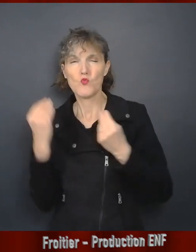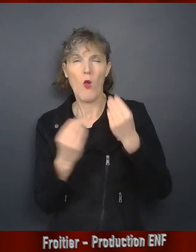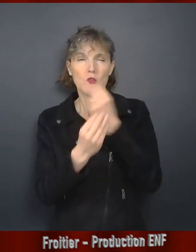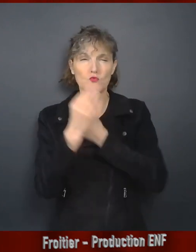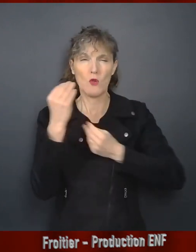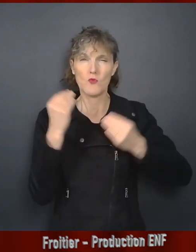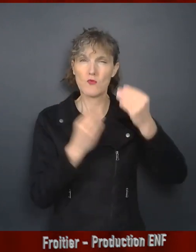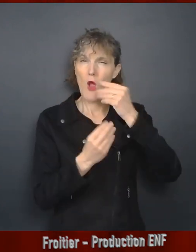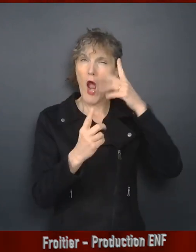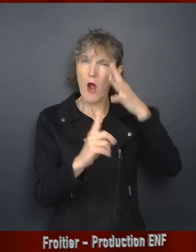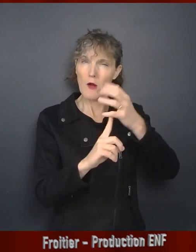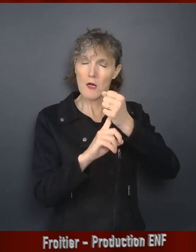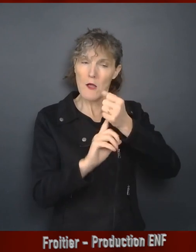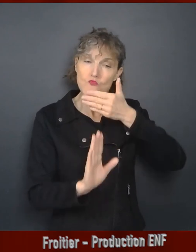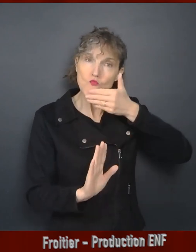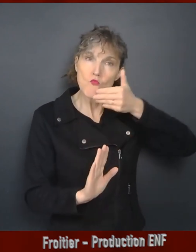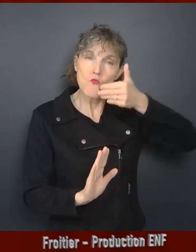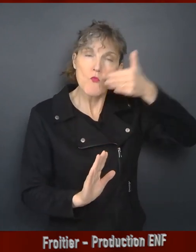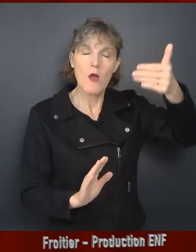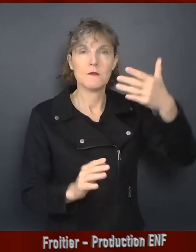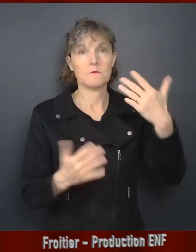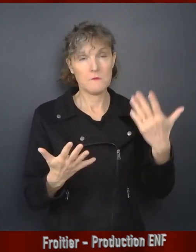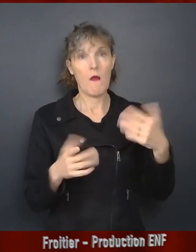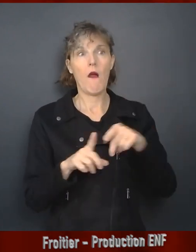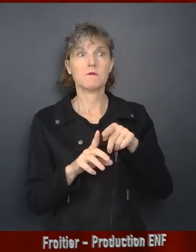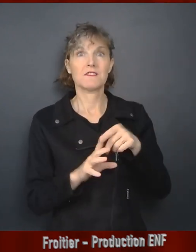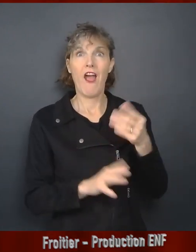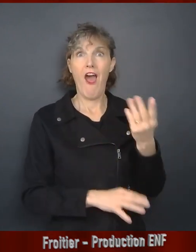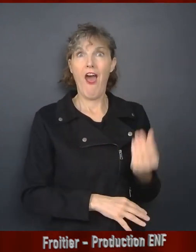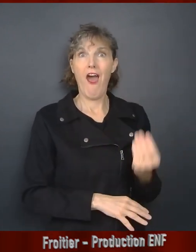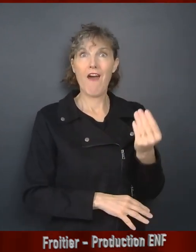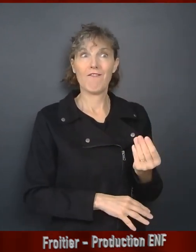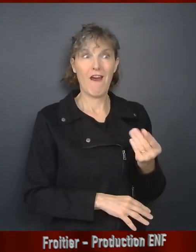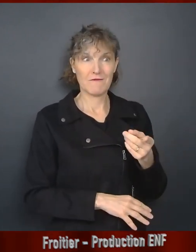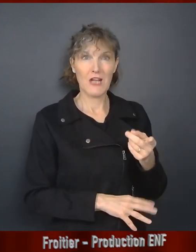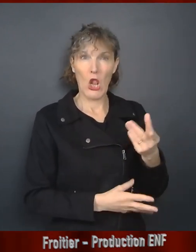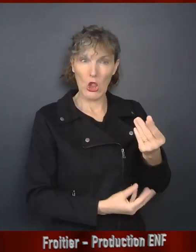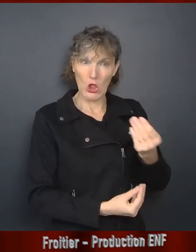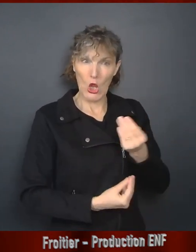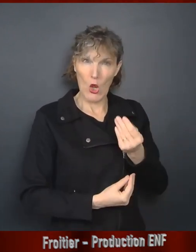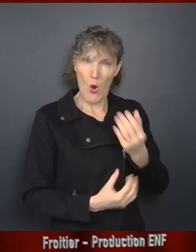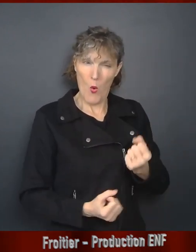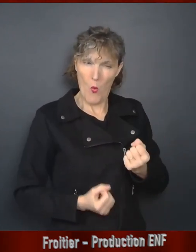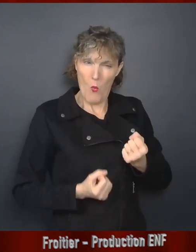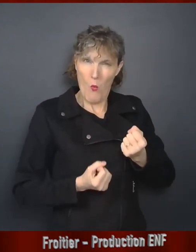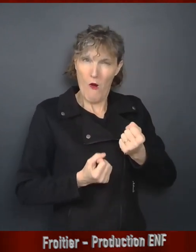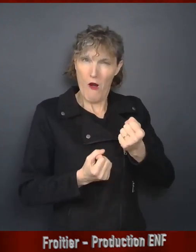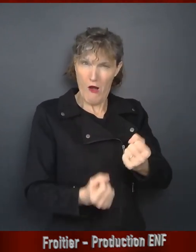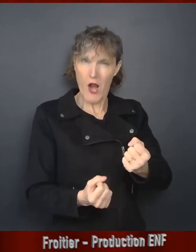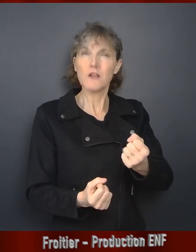Et ce sont mes enfants qui me donnent le courage et l'espoir de continuer.